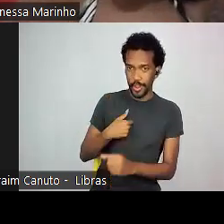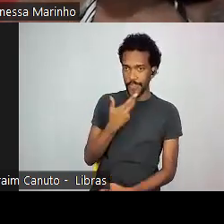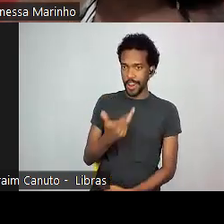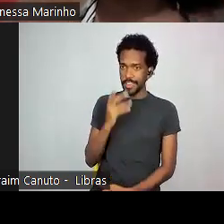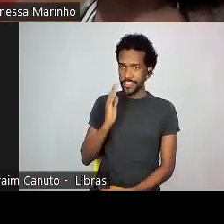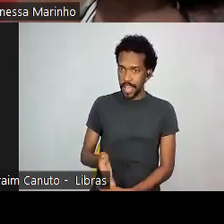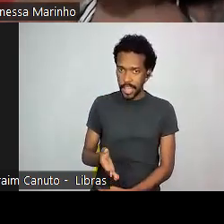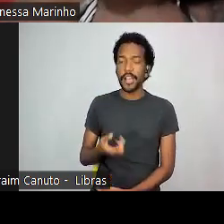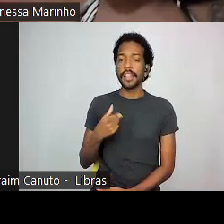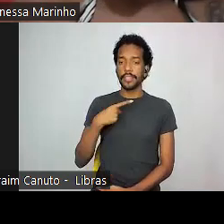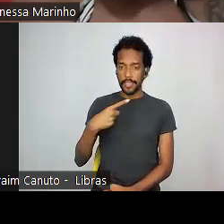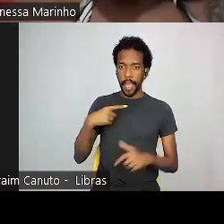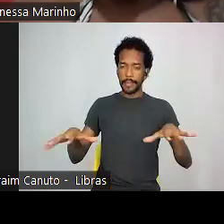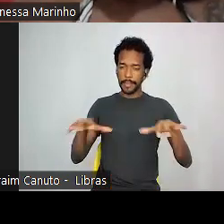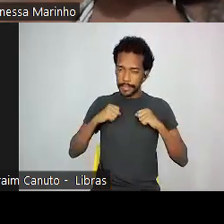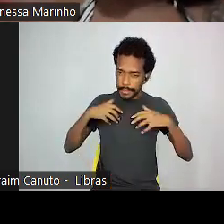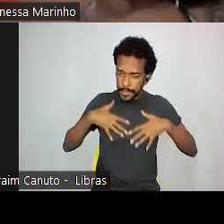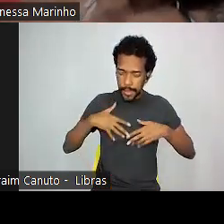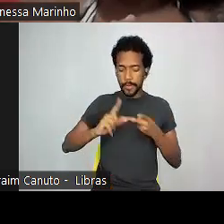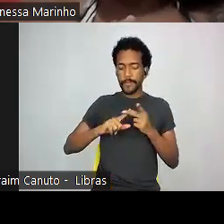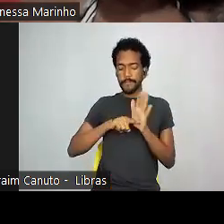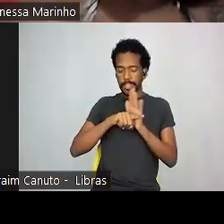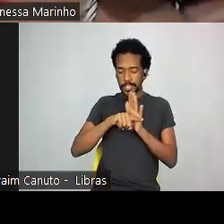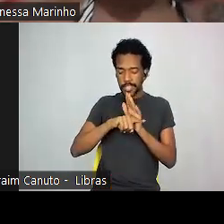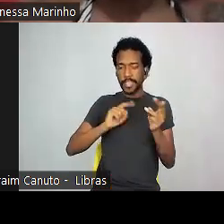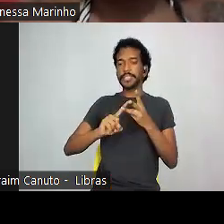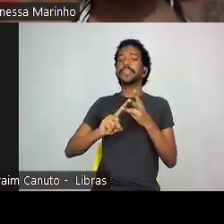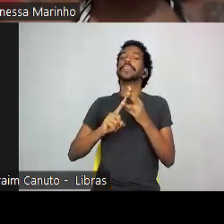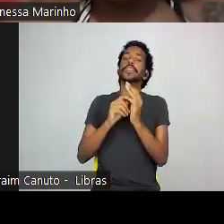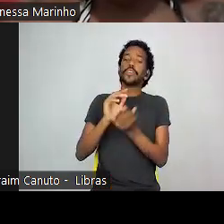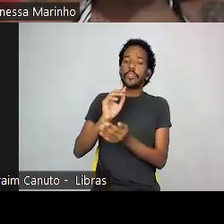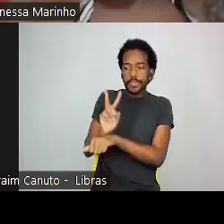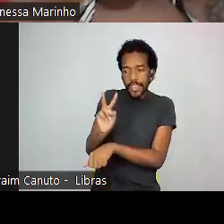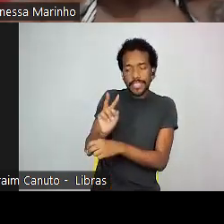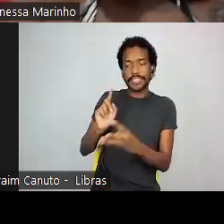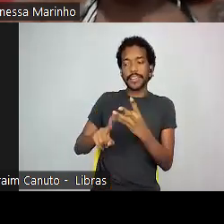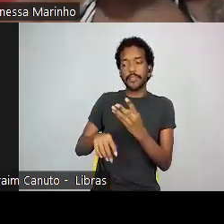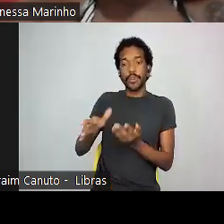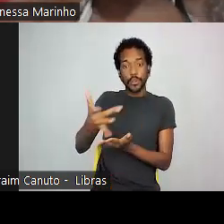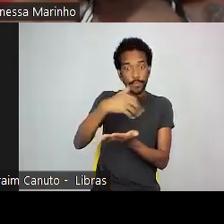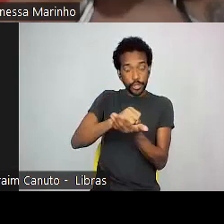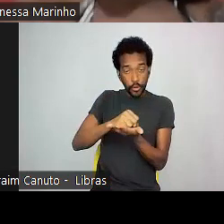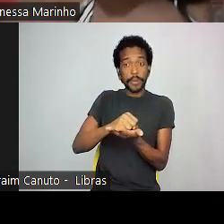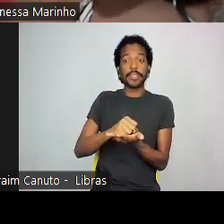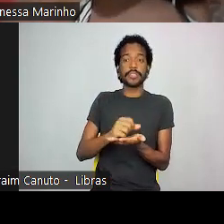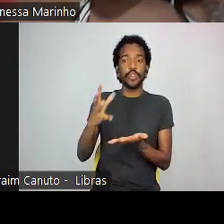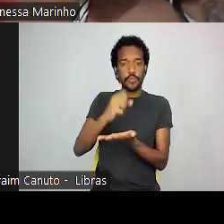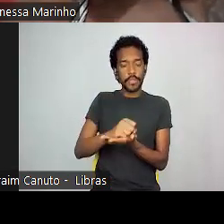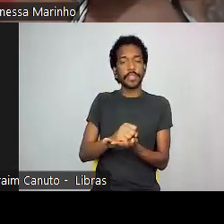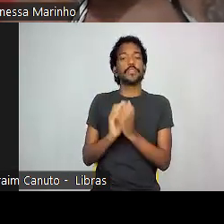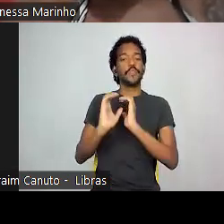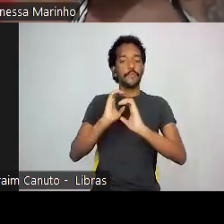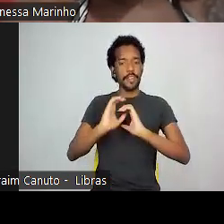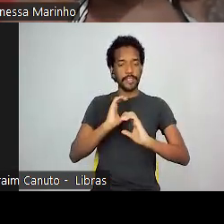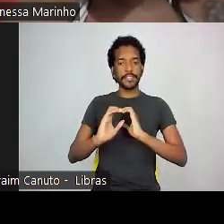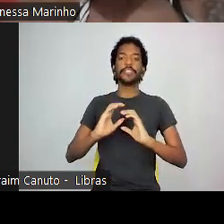um processo de aquisição, de pesquisa, de conservação, de documentação. Documentação e comunicação, ele passa por esse